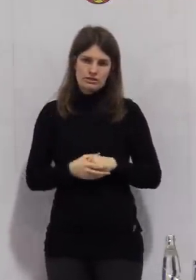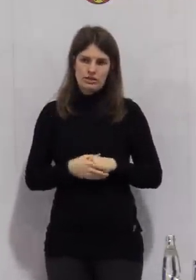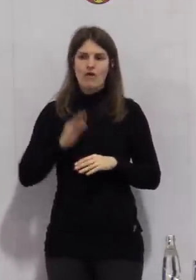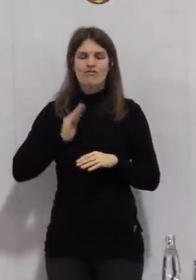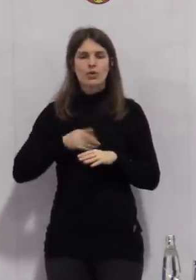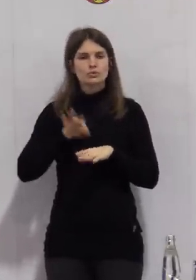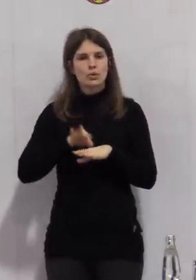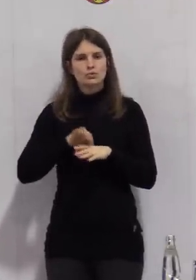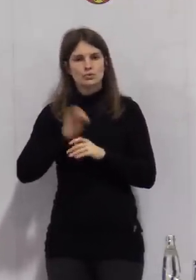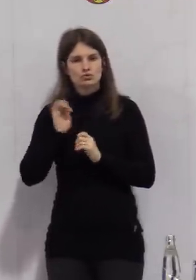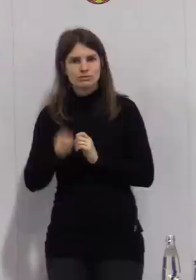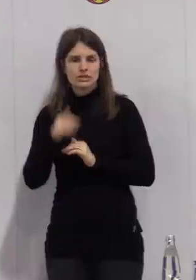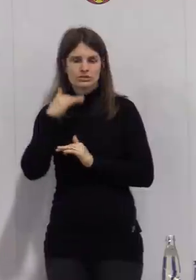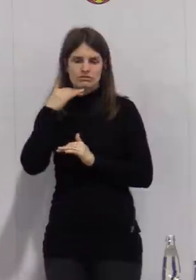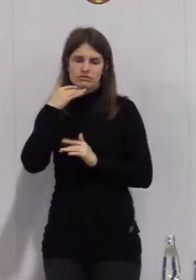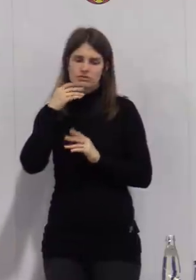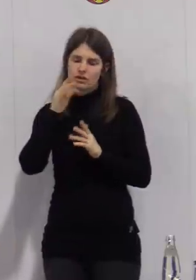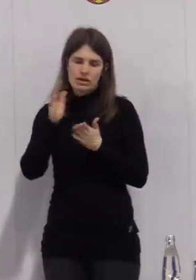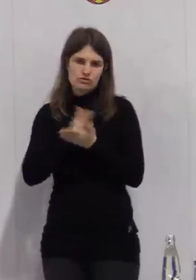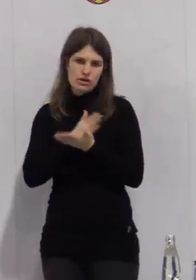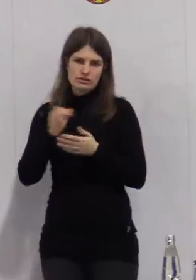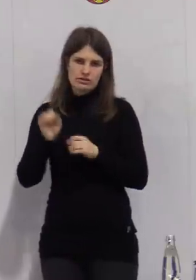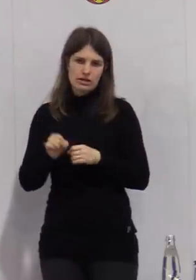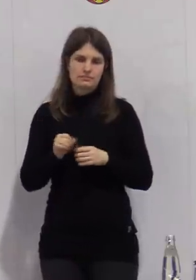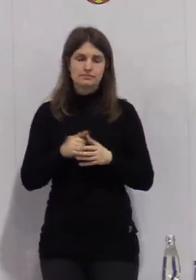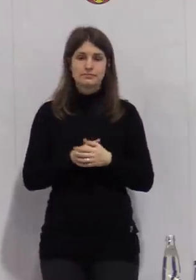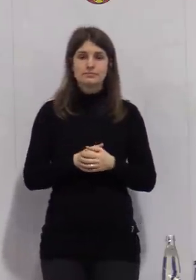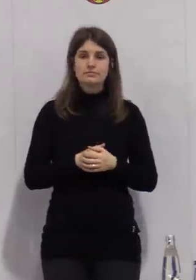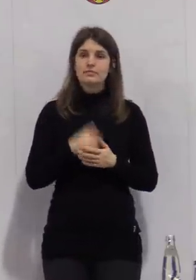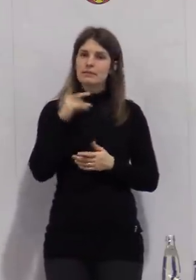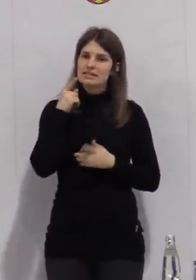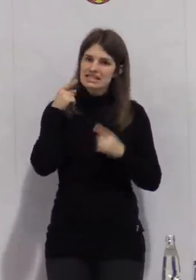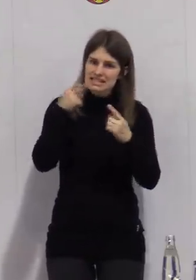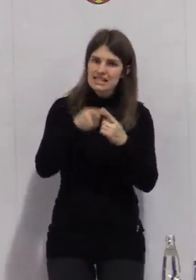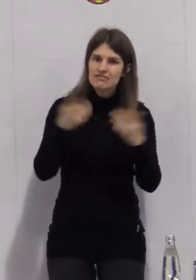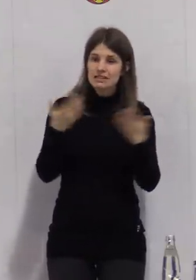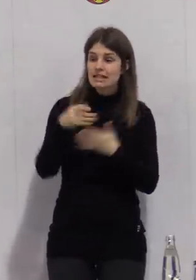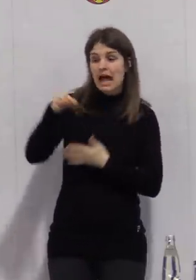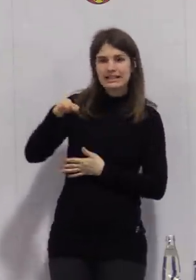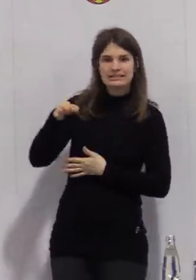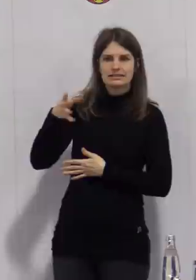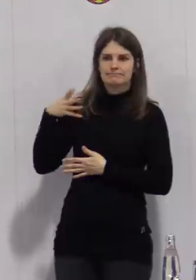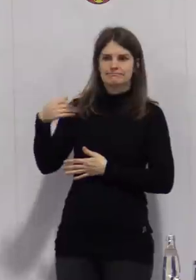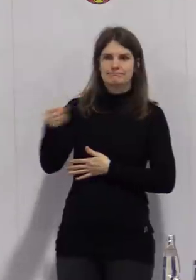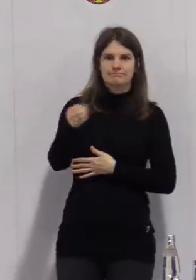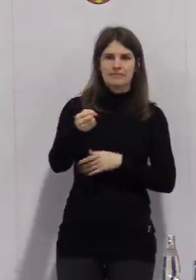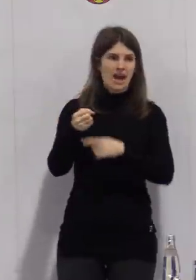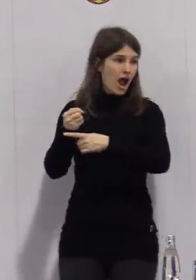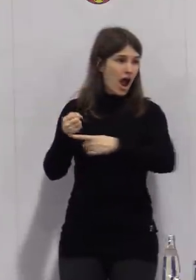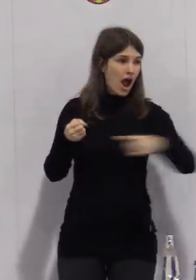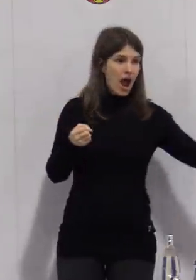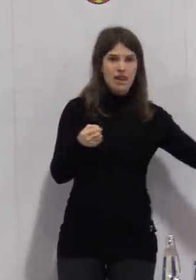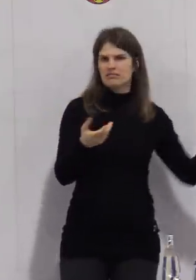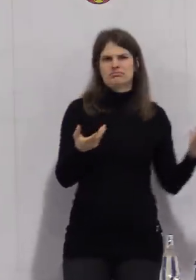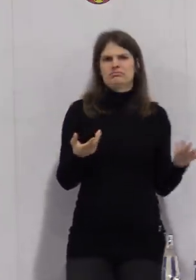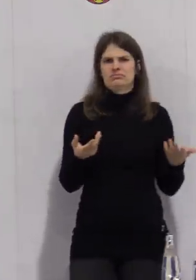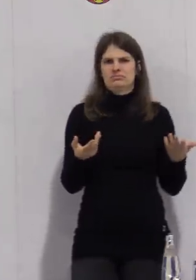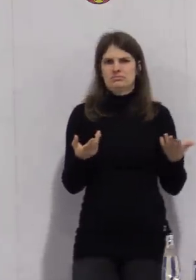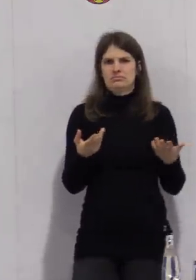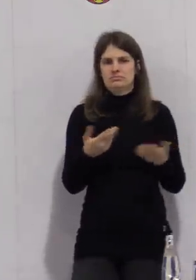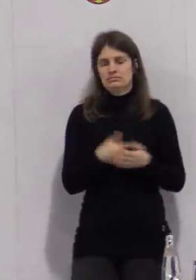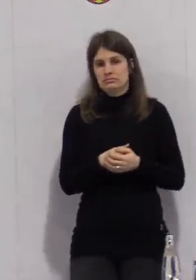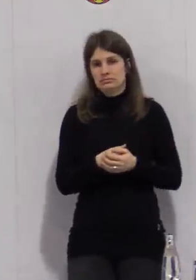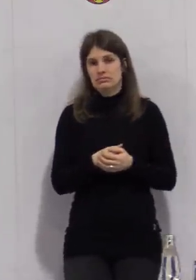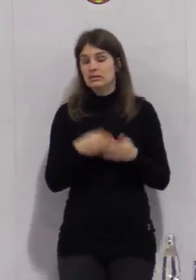darstellt. Aber das Ziel ist, Einzelne herauszufrischen, natürlich nicht alle, weil wenn man es nicht verpflichtend machen